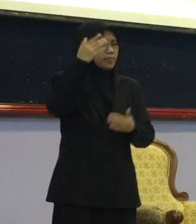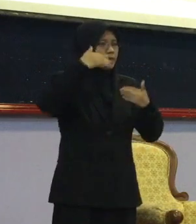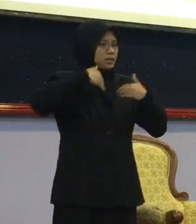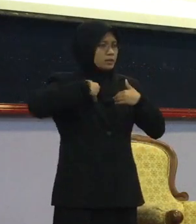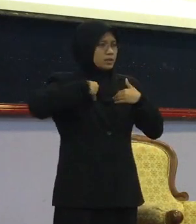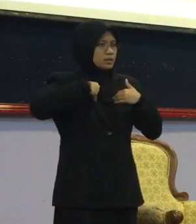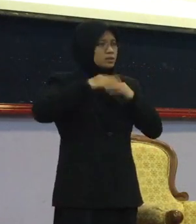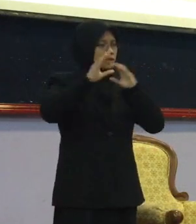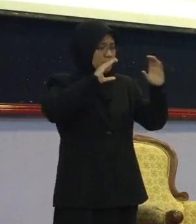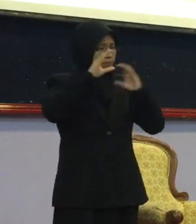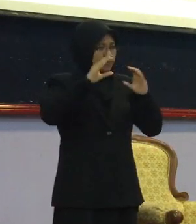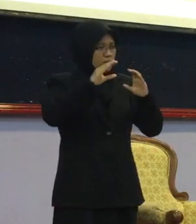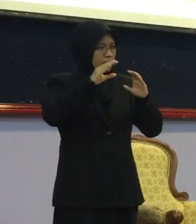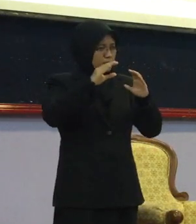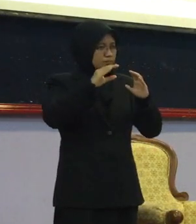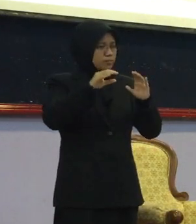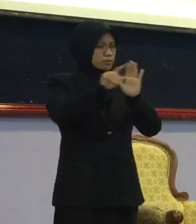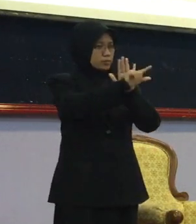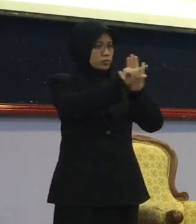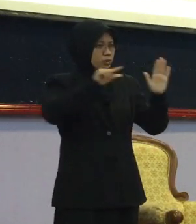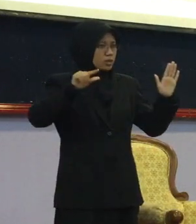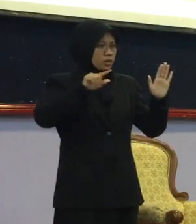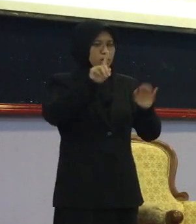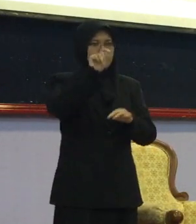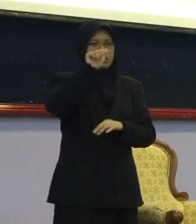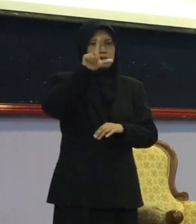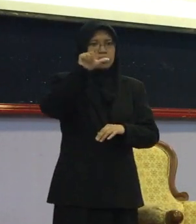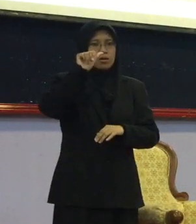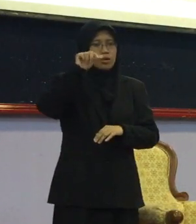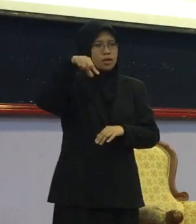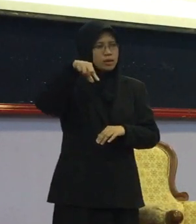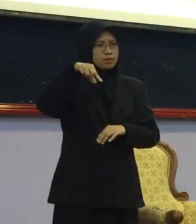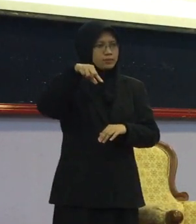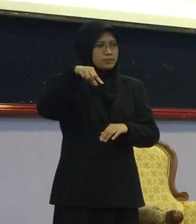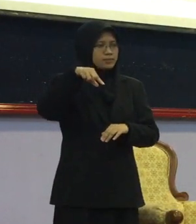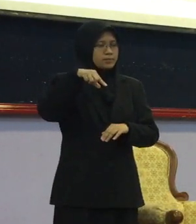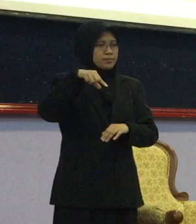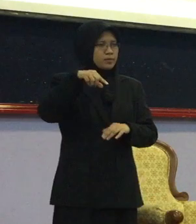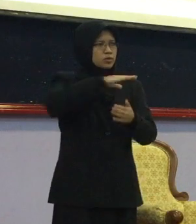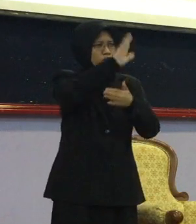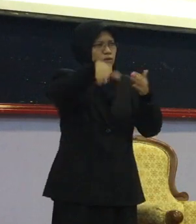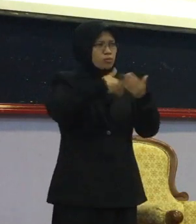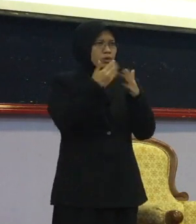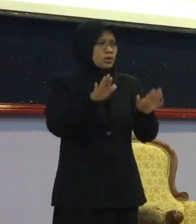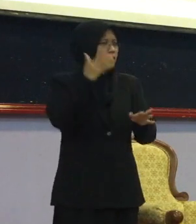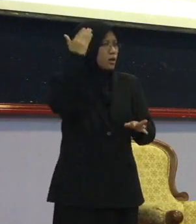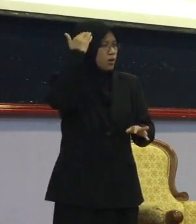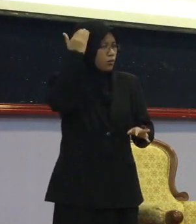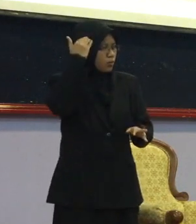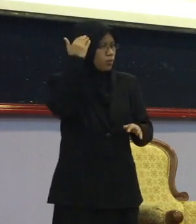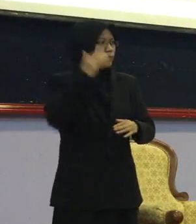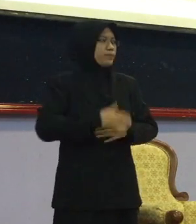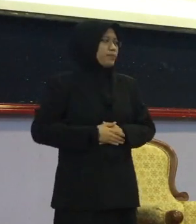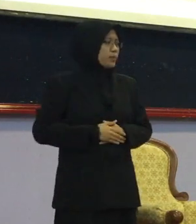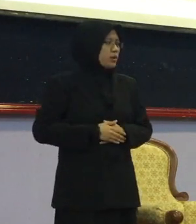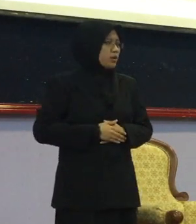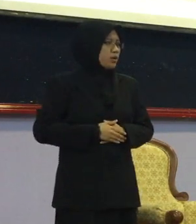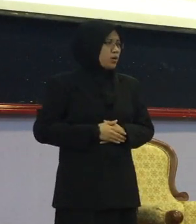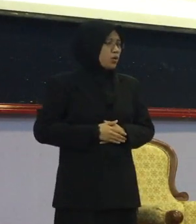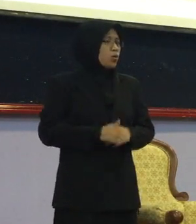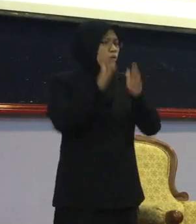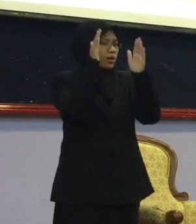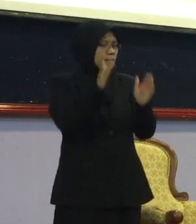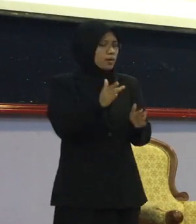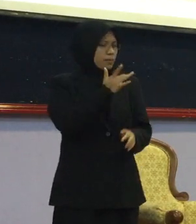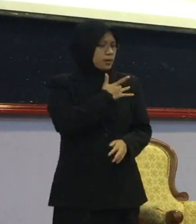surah Dalam surah Ayat 2 ke 3 Ayat semudia Semua orang tahu kan Jadi dalam itu disebutkan Orang-orang yang